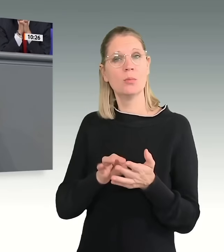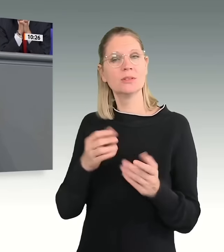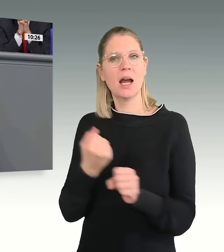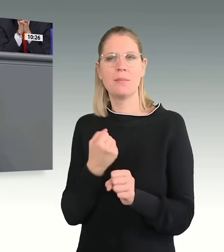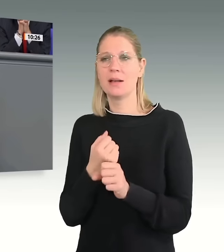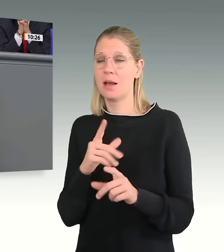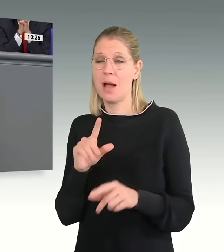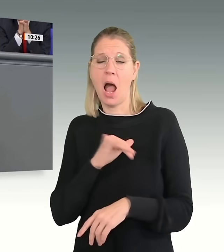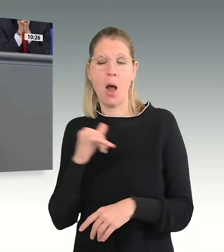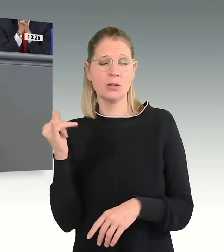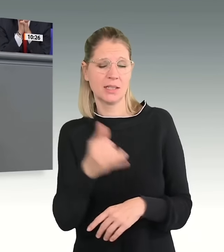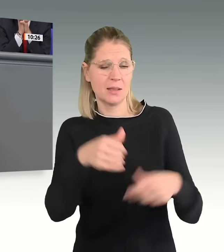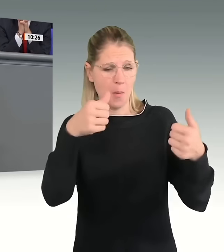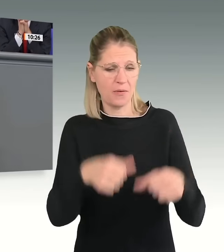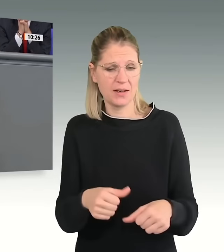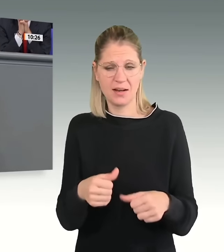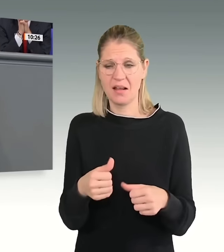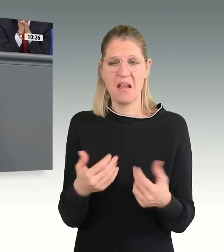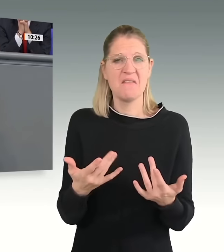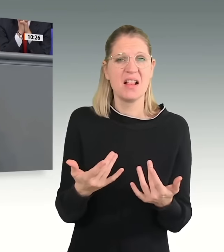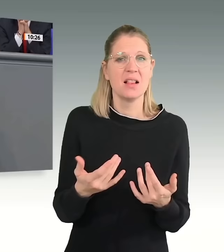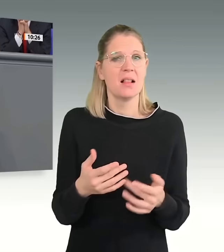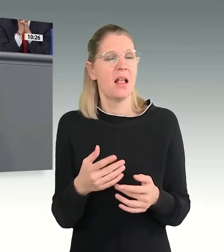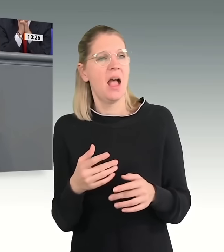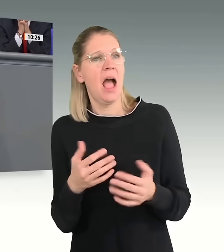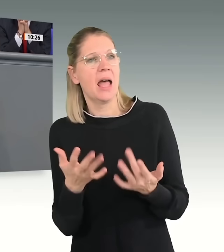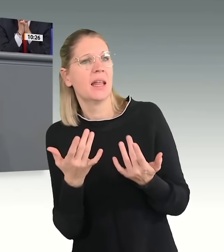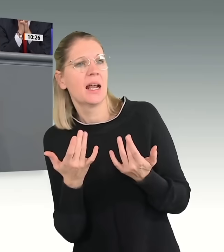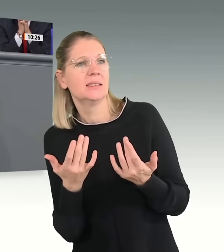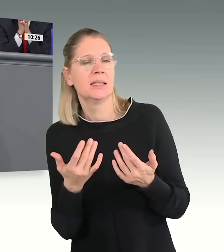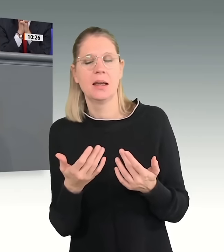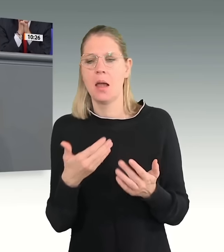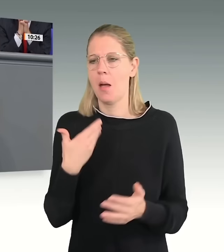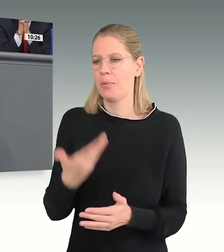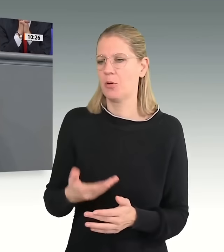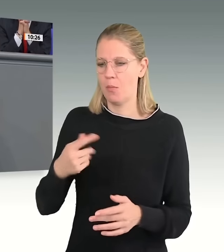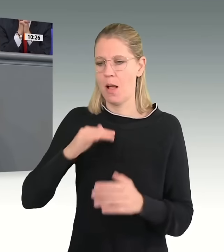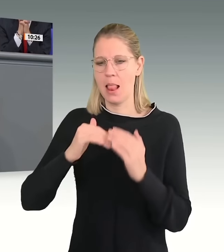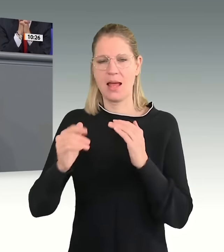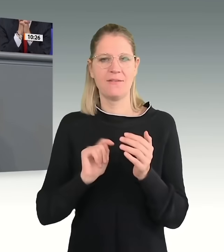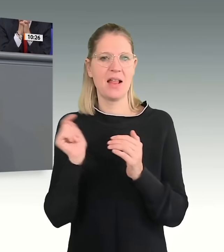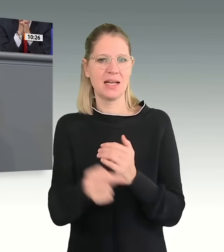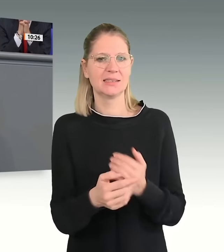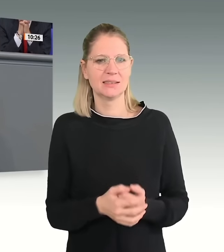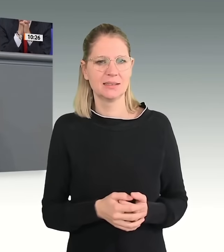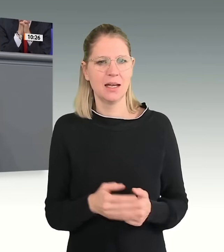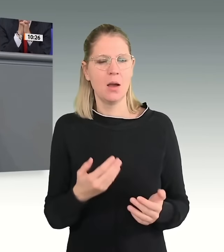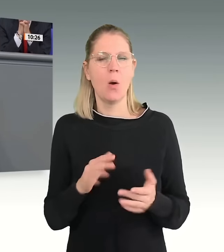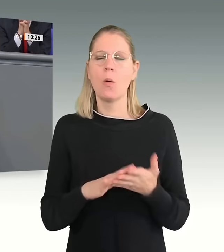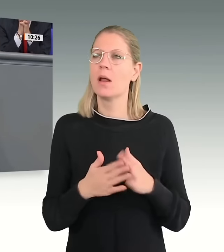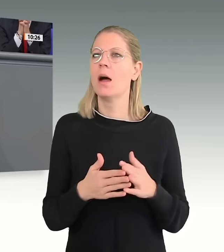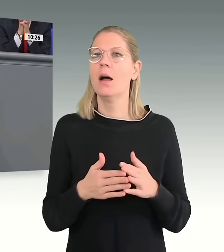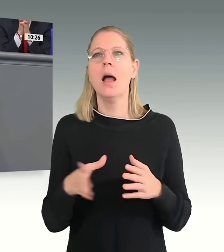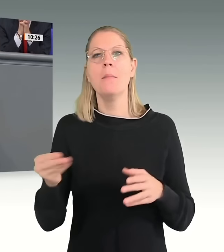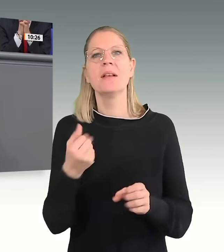verlassen? Und unser Sozialstaat sieht tatsächlich die Möglichkeit von Sanktionen vor, wenn sie ihre Mitwirkungspflicht verletzen. Und